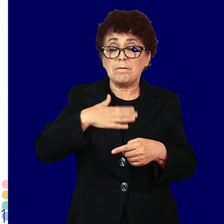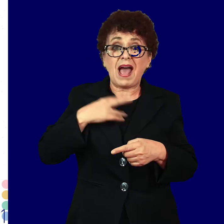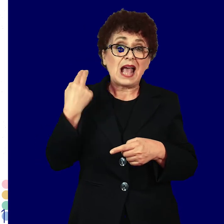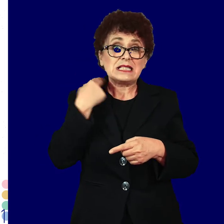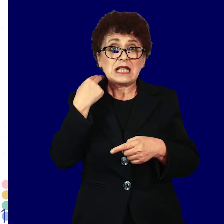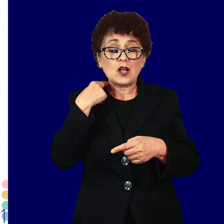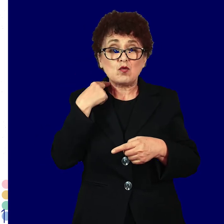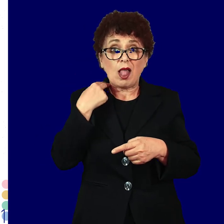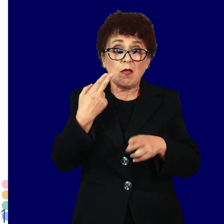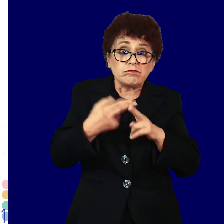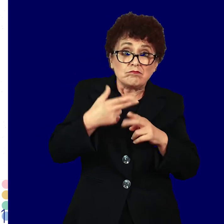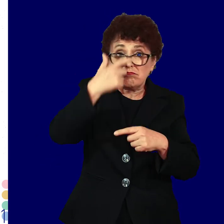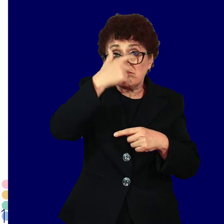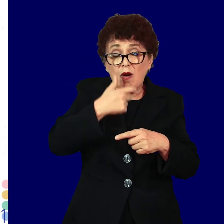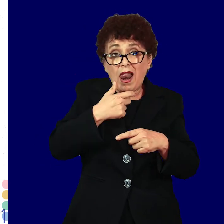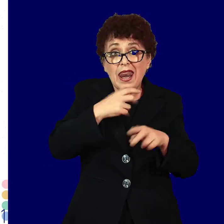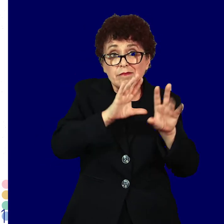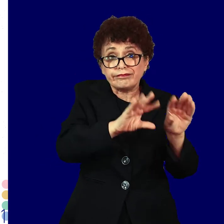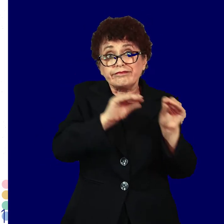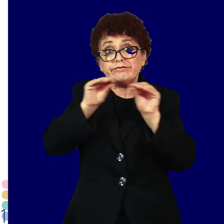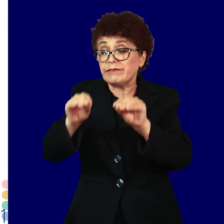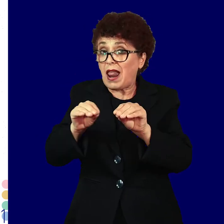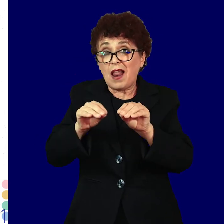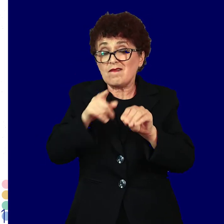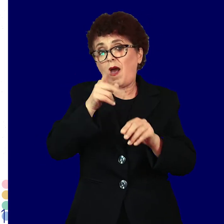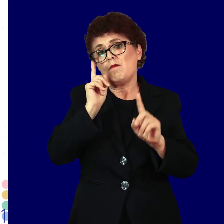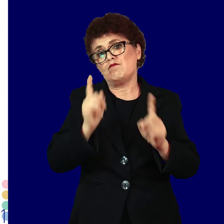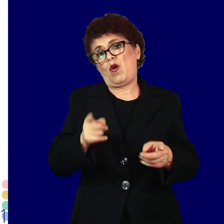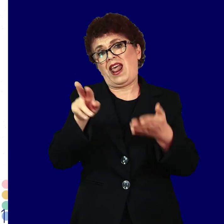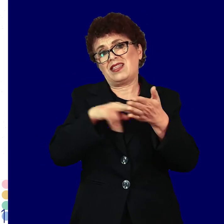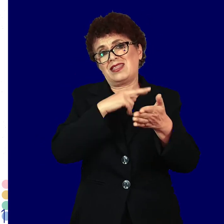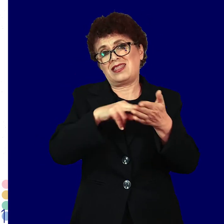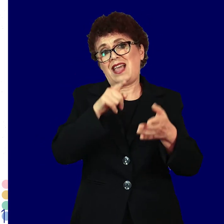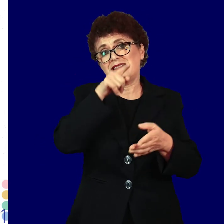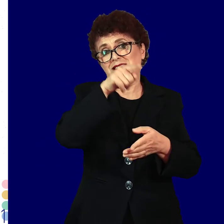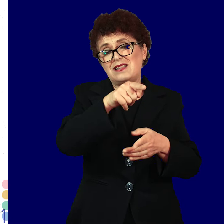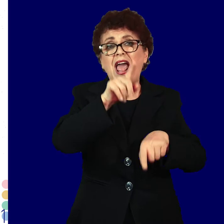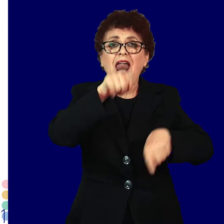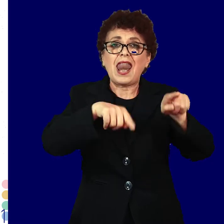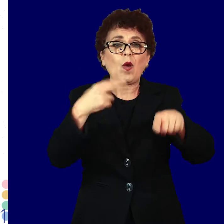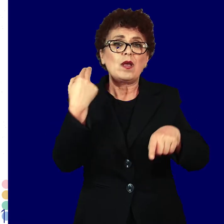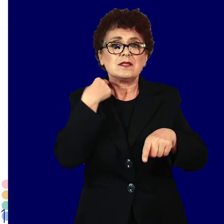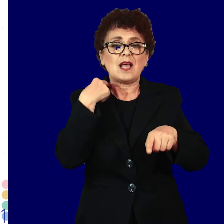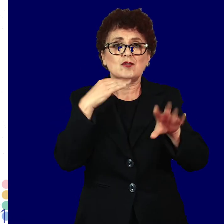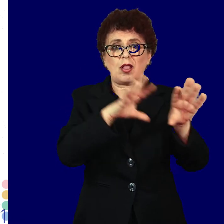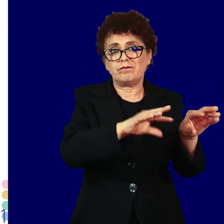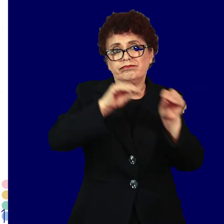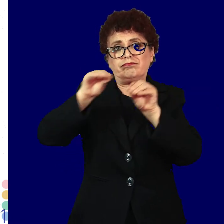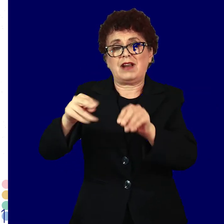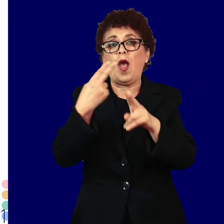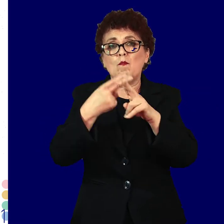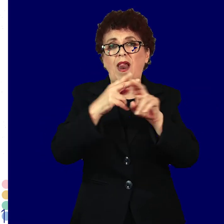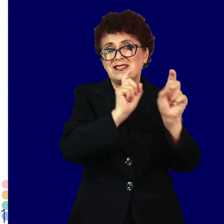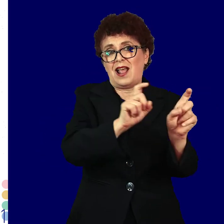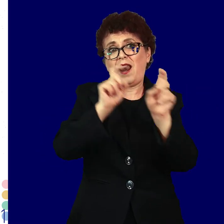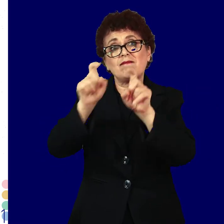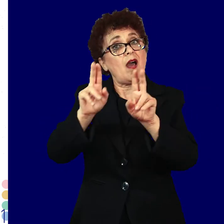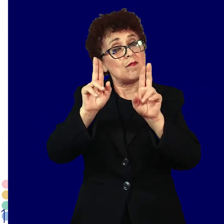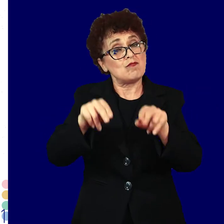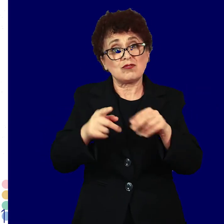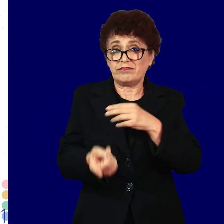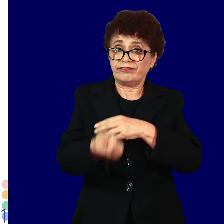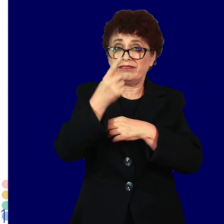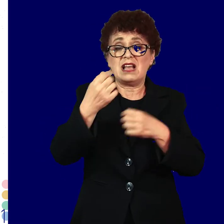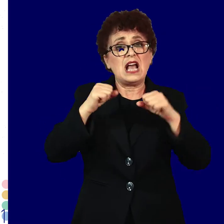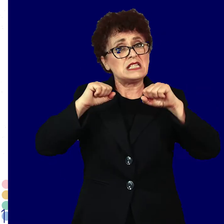сексуално пренослива инфекција, би требало да се тестирате. Некои сексуално преносливи инфекции може да предизвикаат сериозни